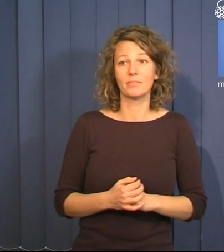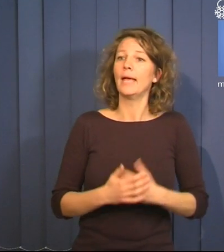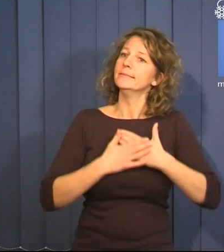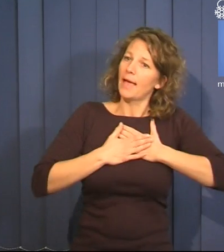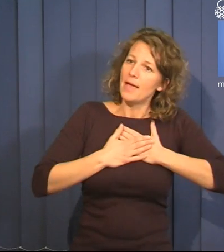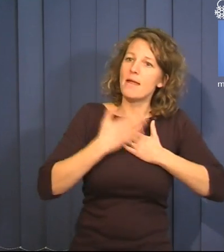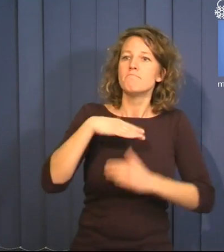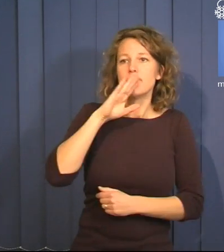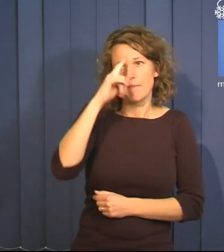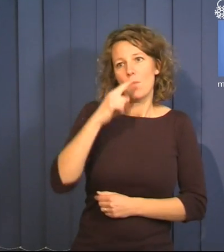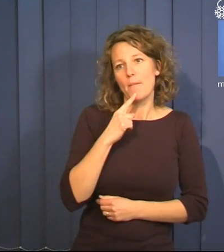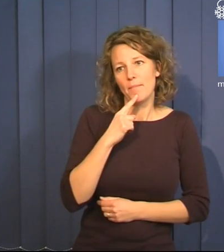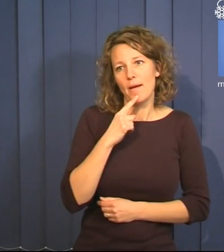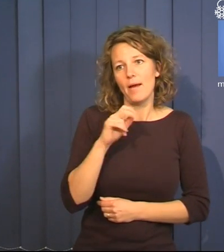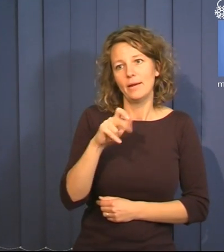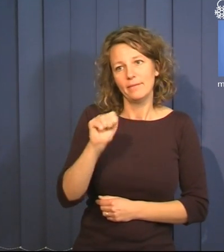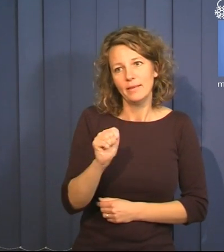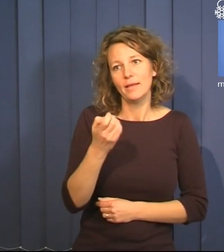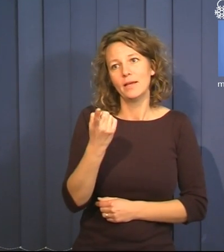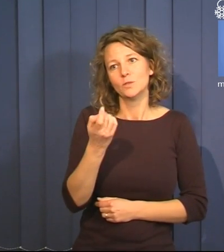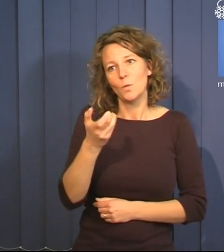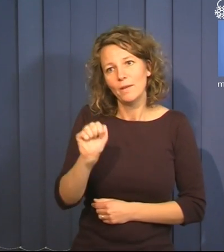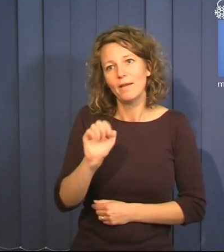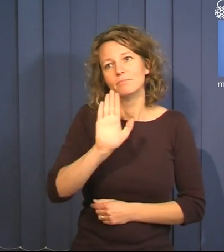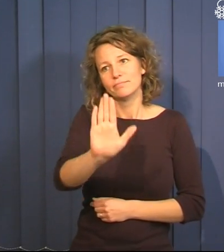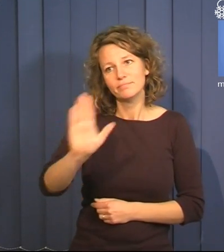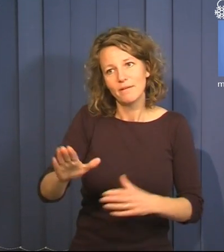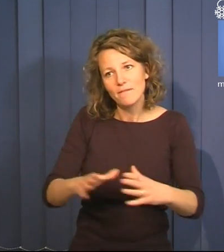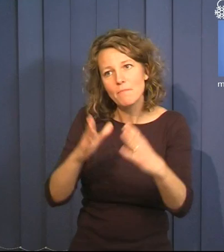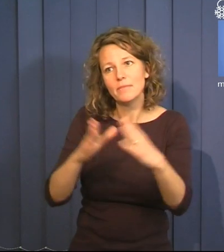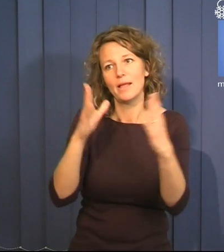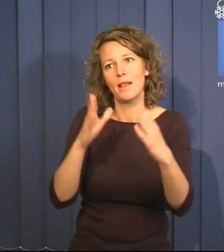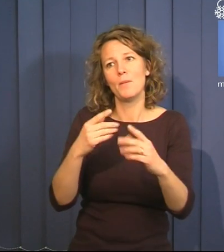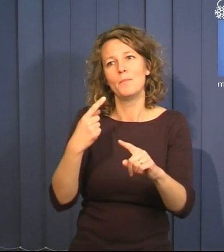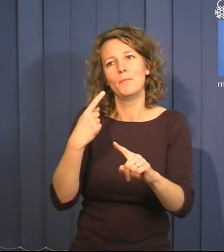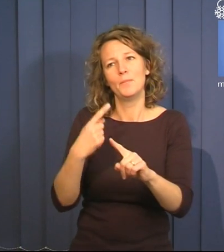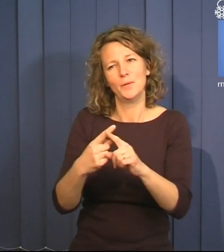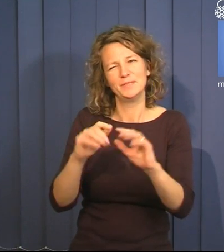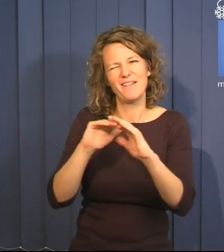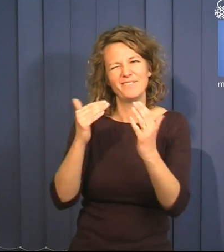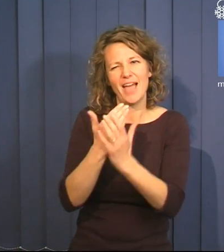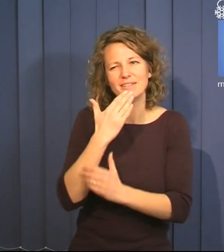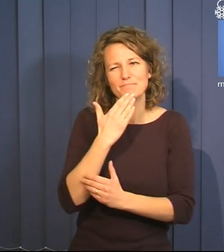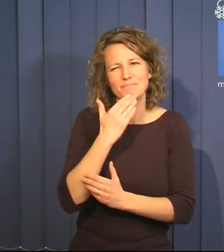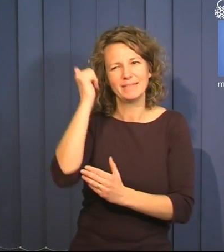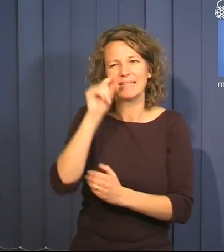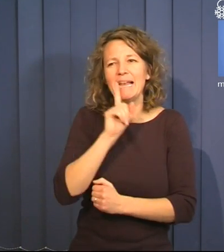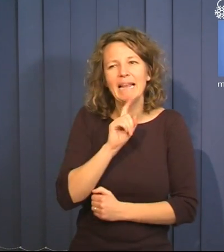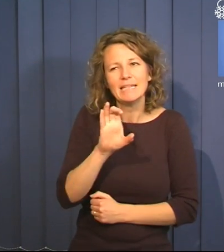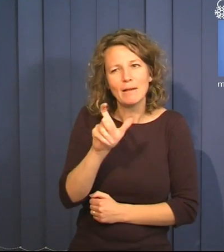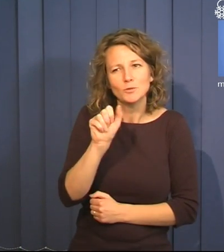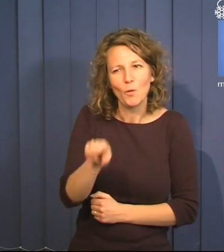Kära mamma och pappa, Rennie och Zoe, med era respektive familjer och världens finaste lilla Semsson.